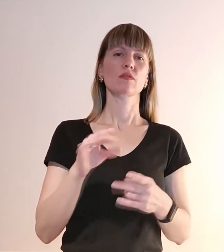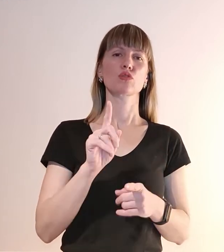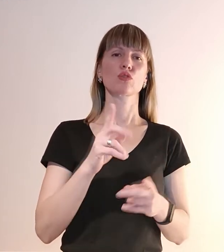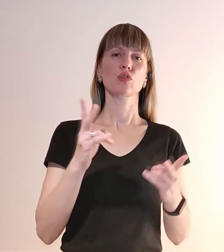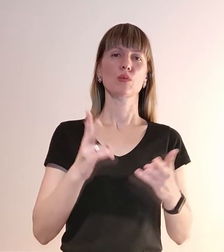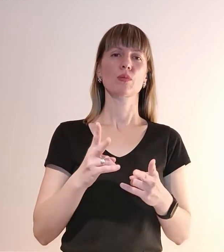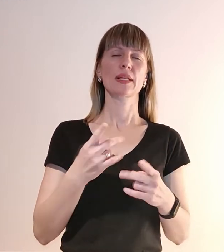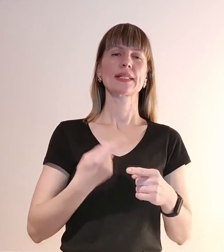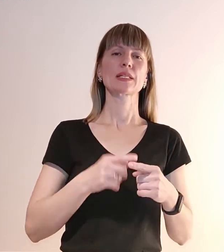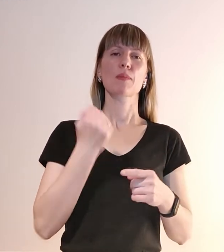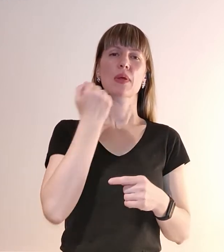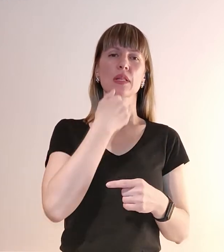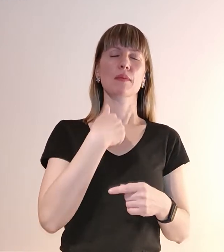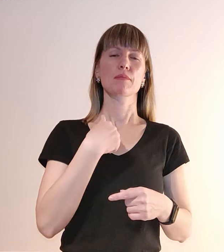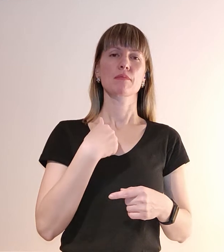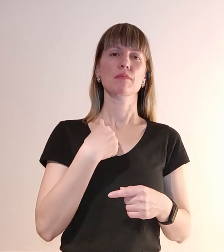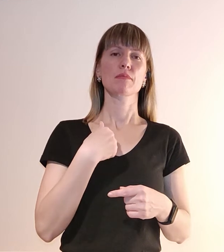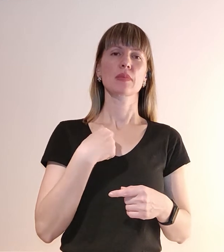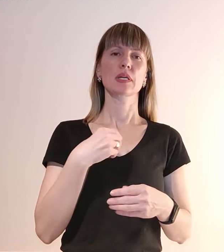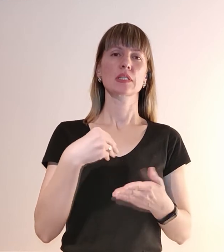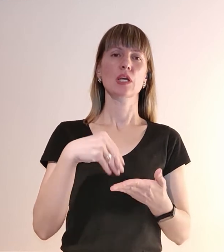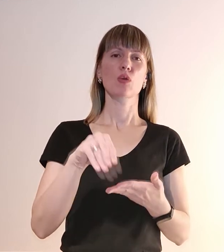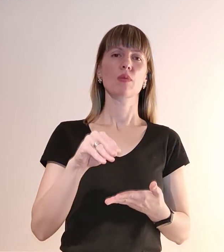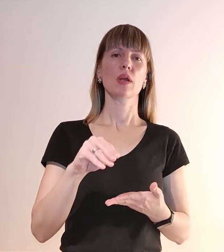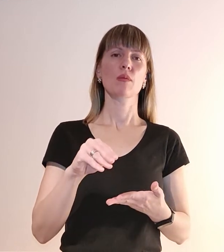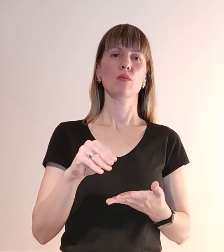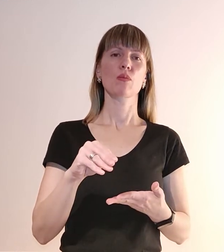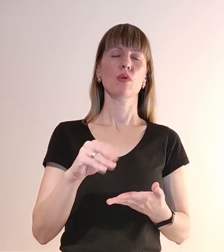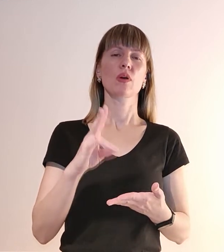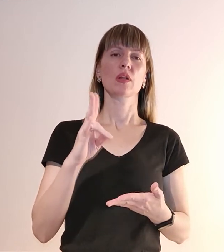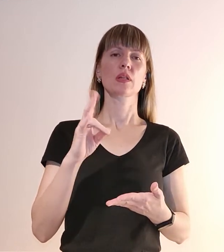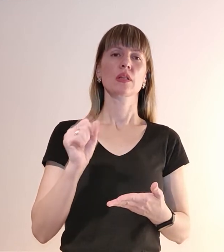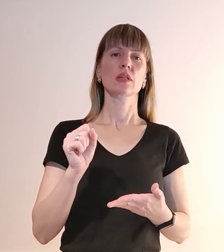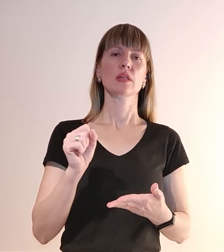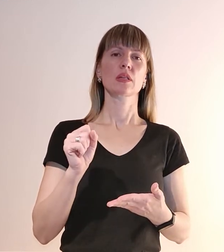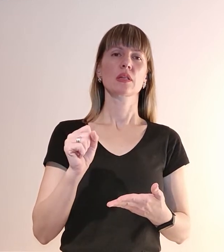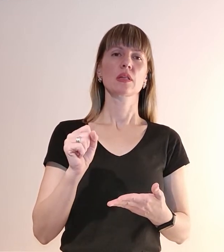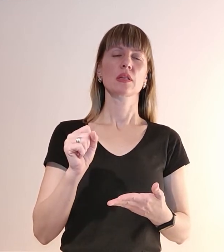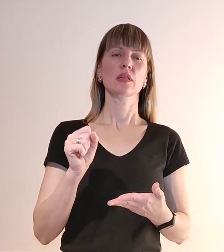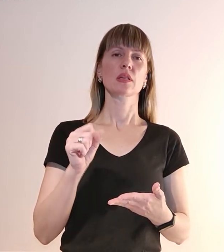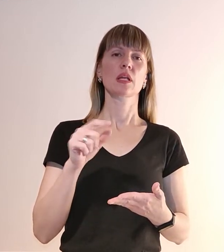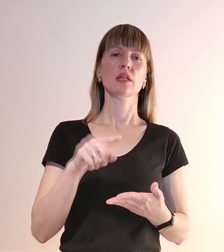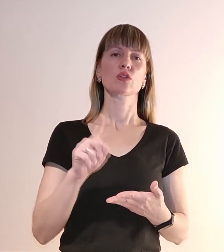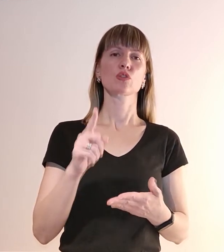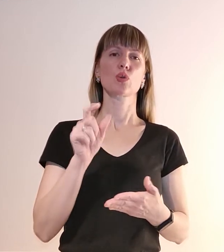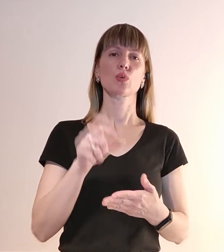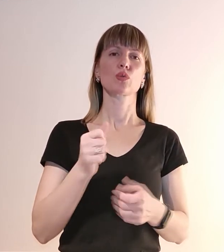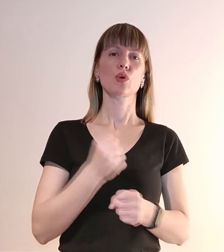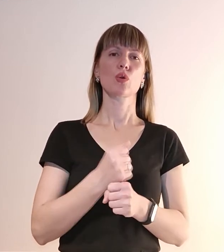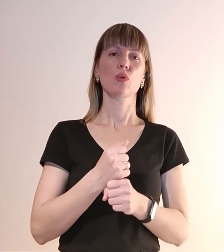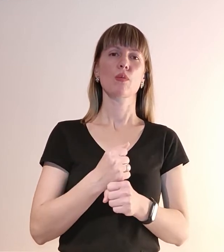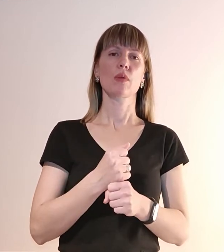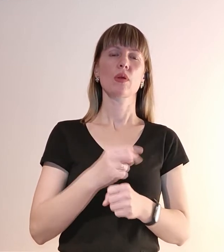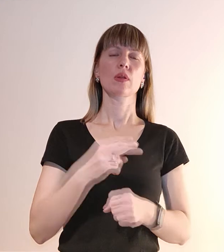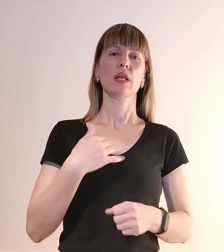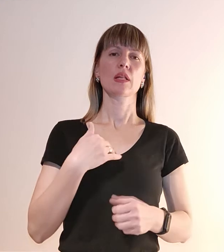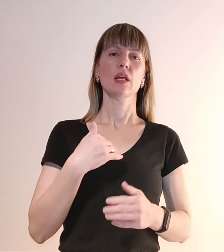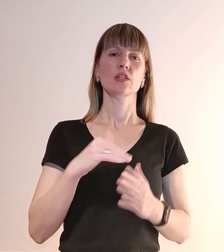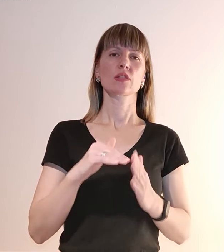Ці матеріали ми закупляємо на НСІ, які люди роблять на наш призов. Ми